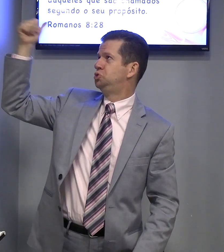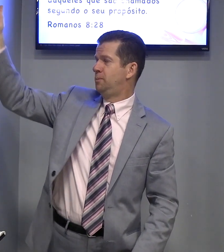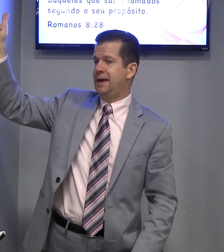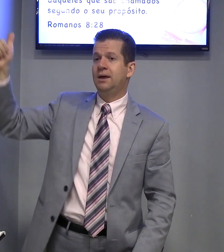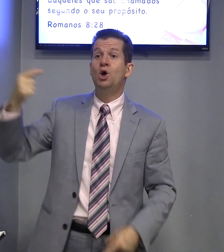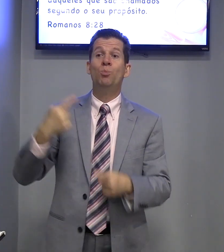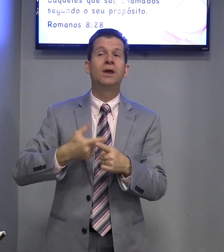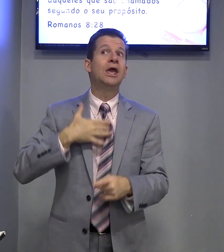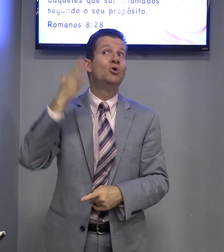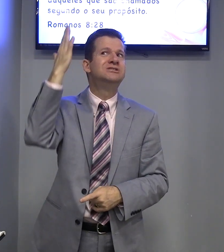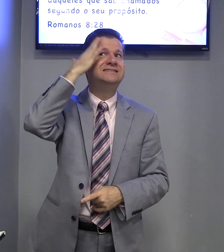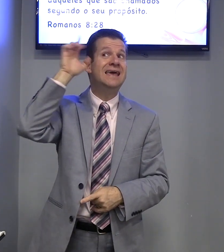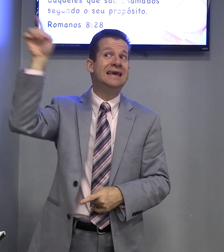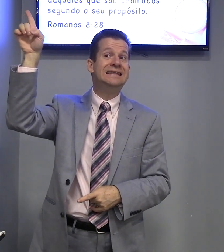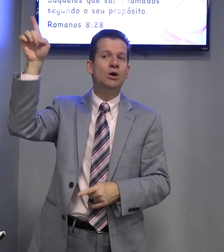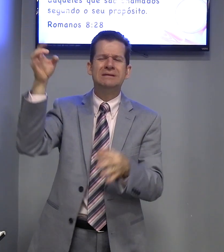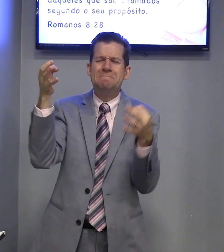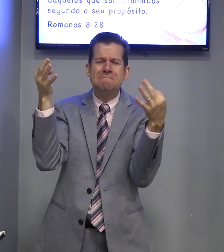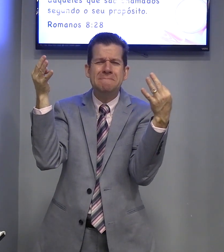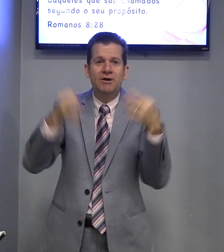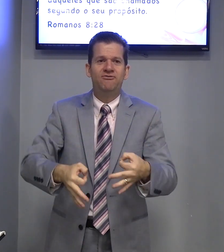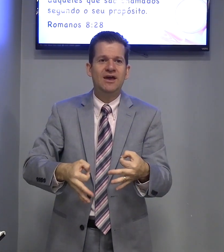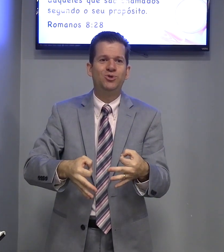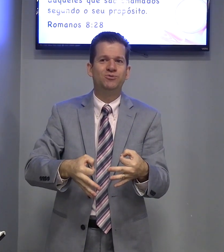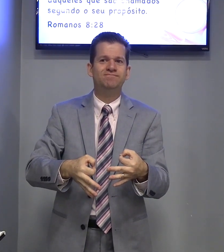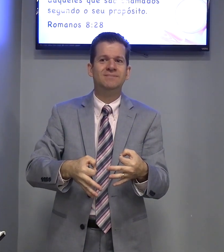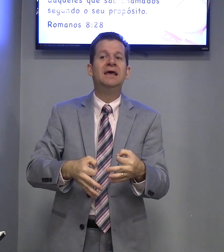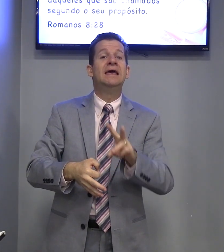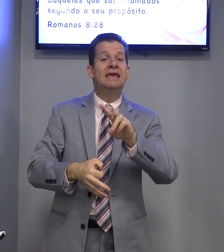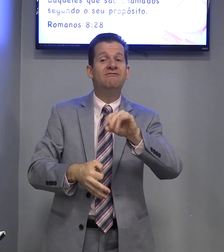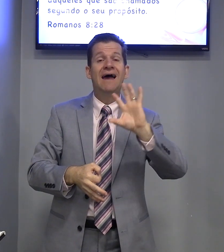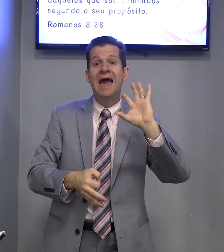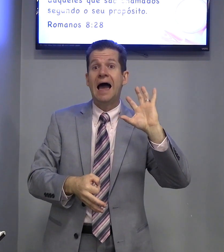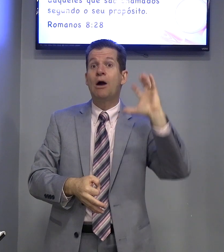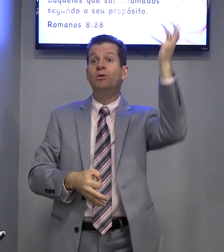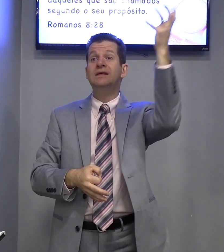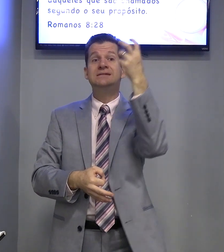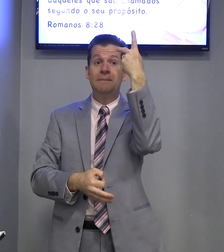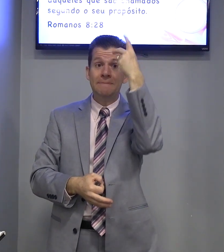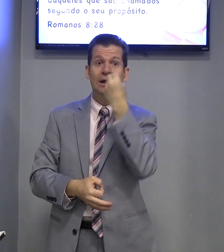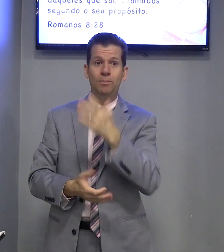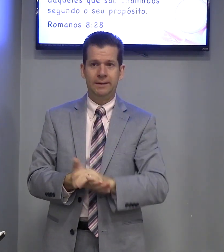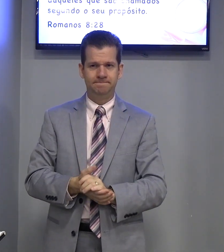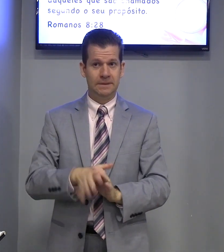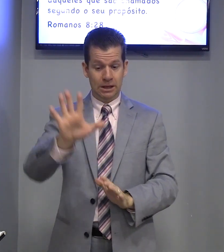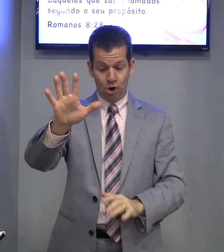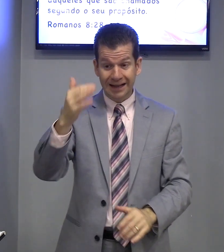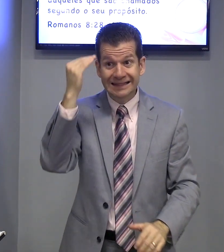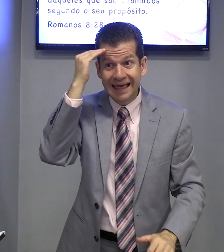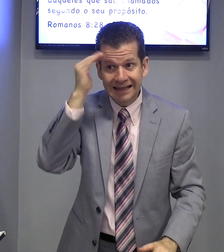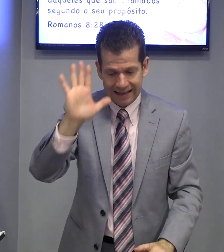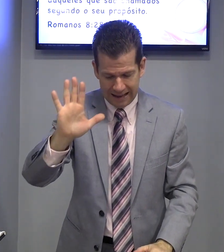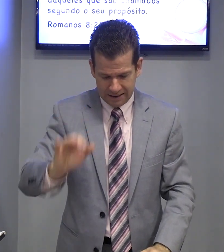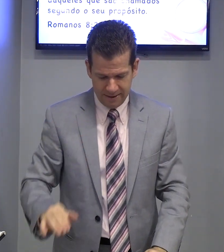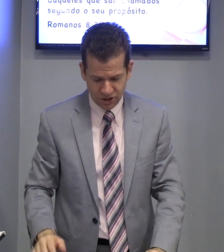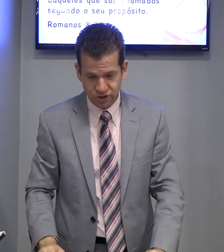Tudo bem. Porque eu sei que Deus é perfeito e vai acontecer para o bem. Agora, entenda claramente.